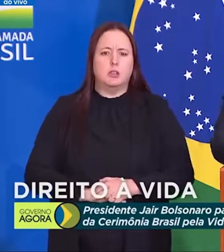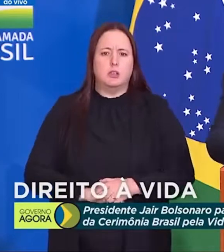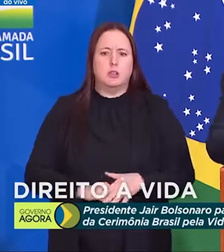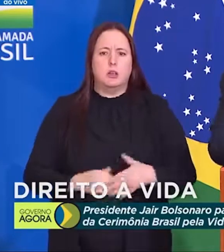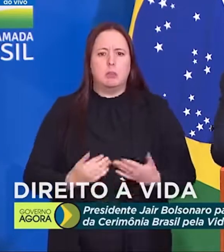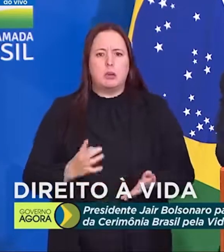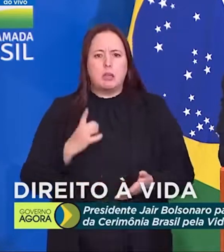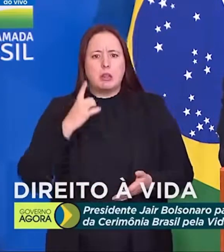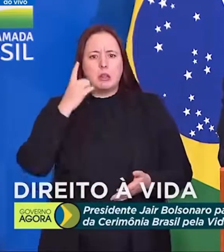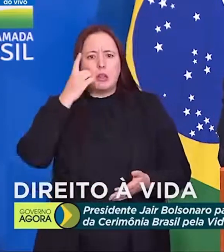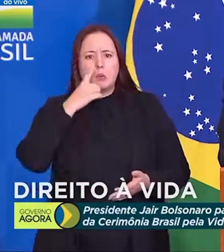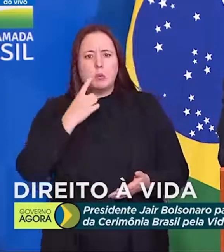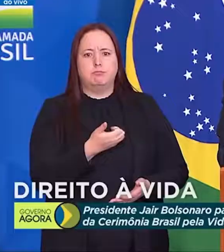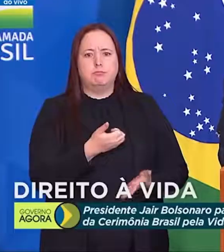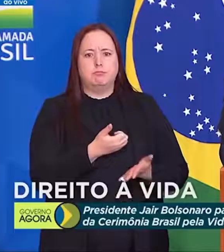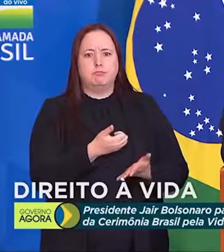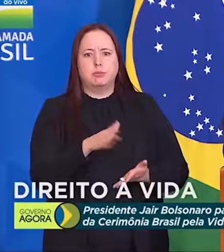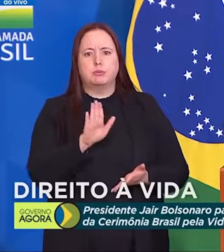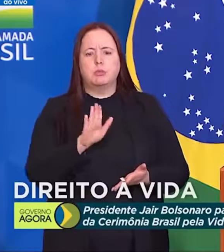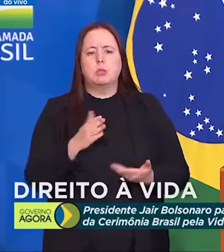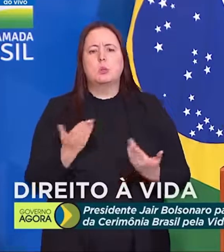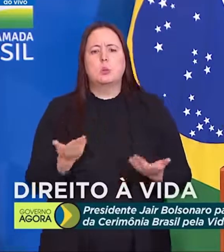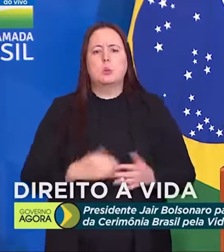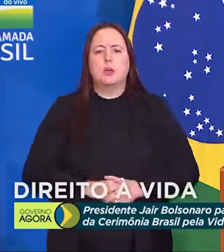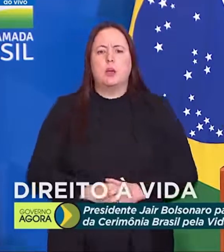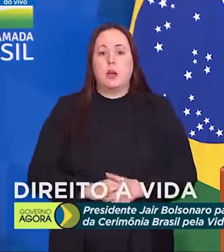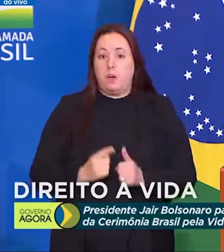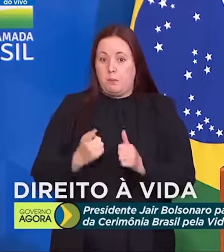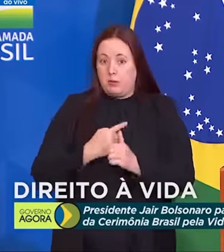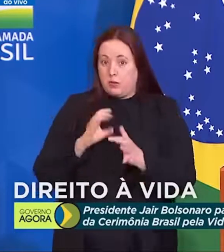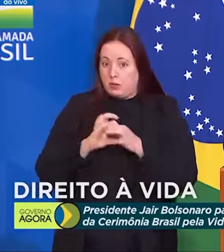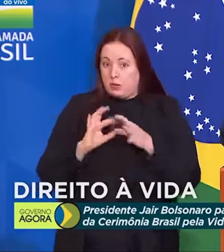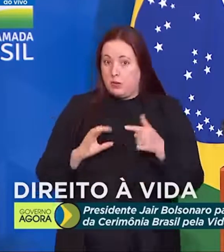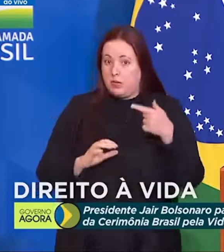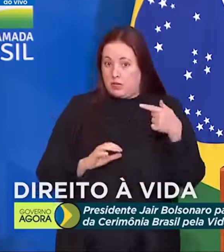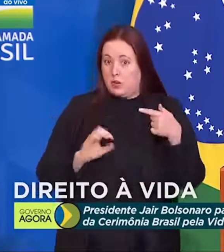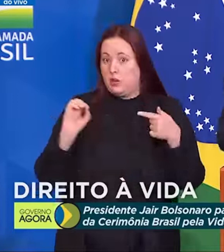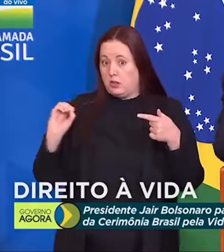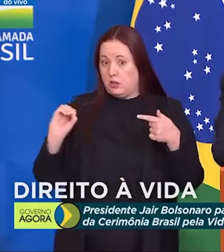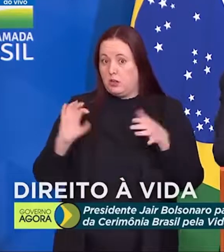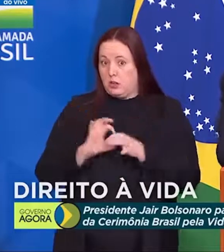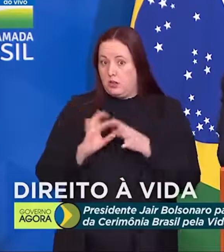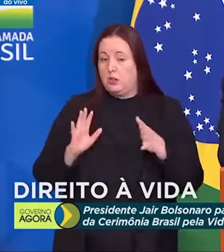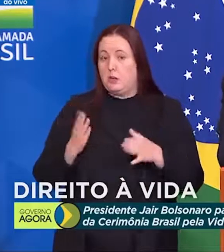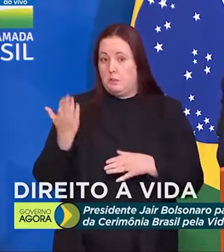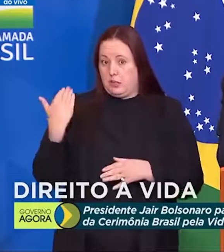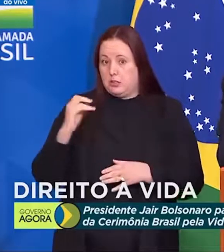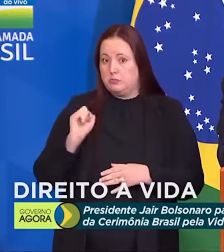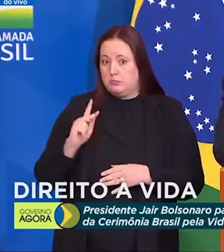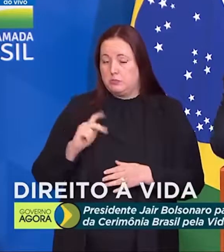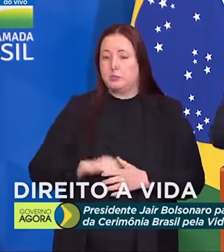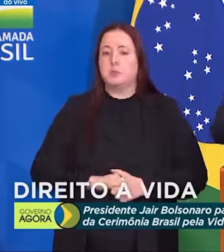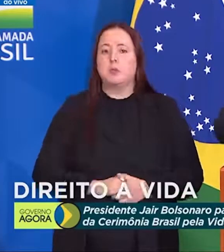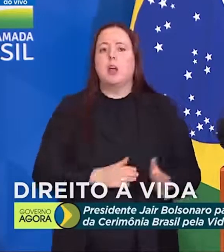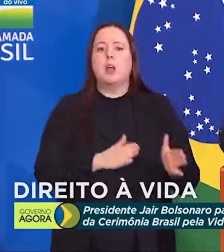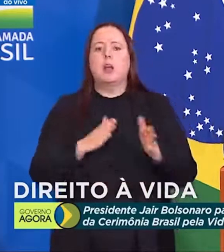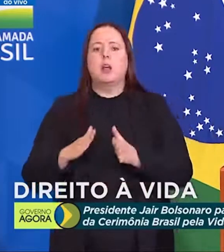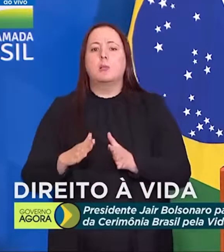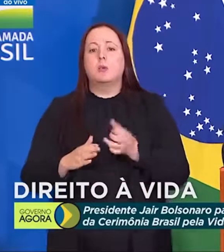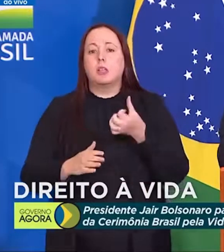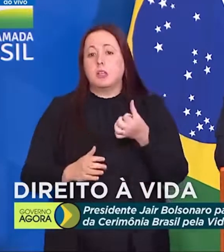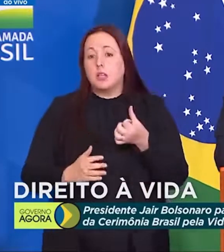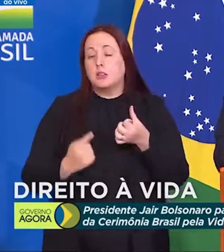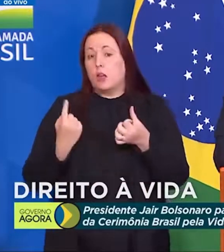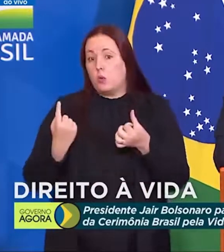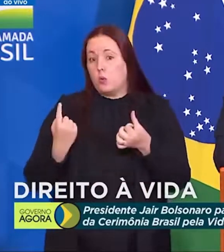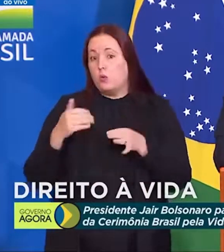deputado foi cassado. Primeiro, foi absolvido por 7 a 0, no Terréa do Paraná. Depois, por 6 a